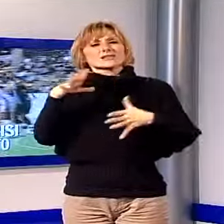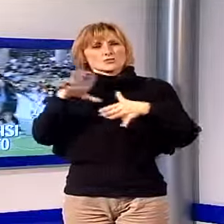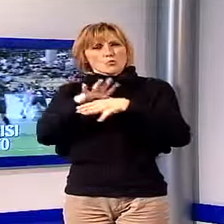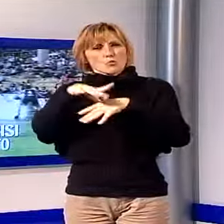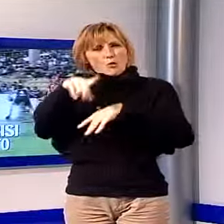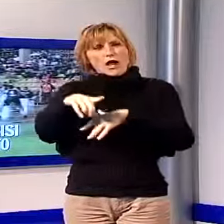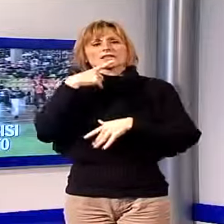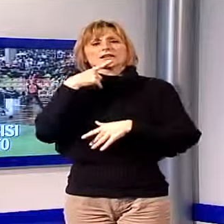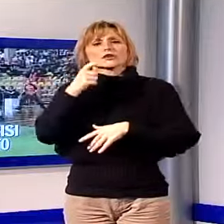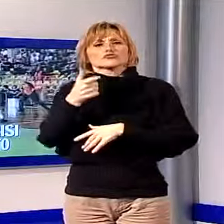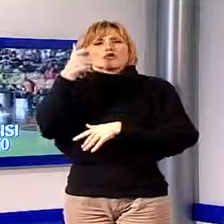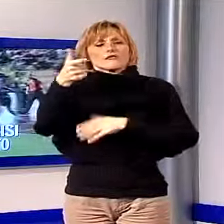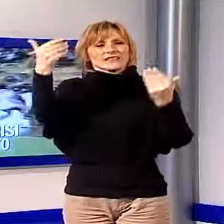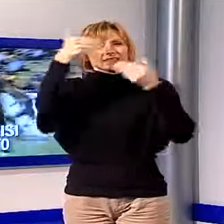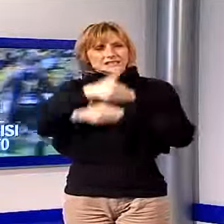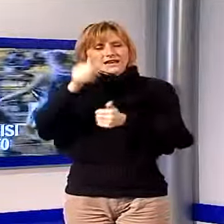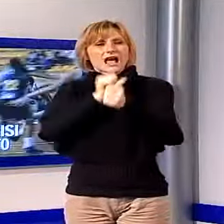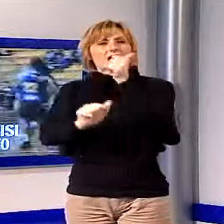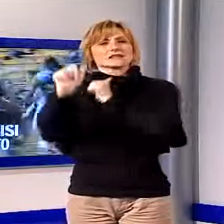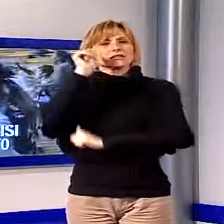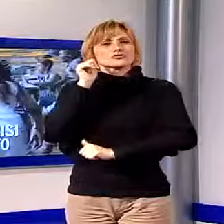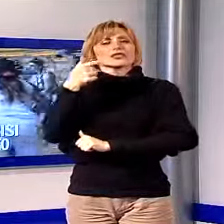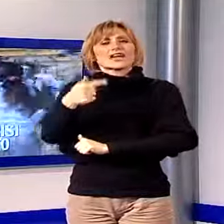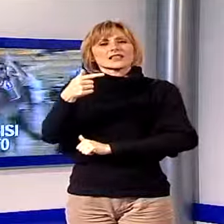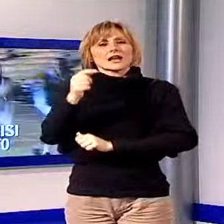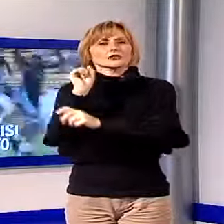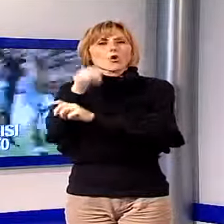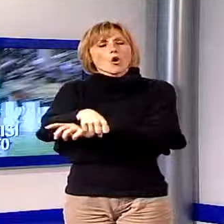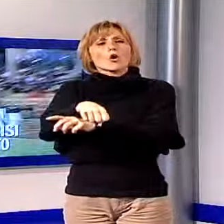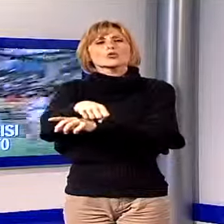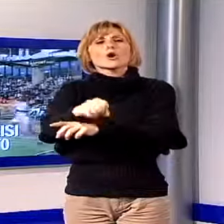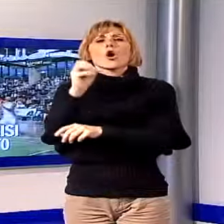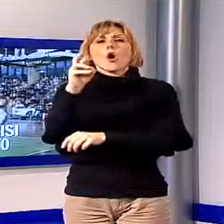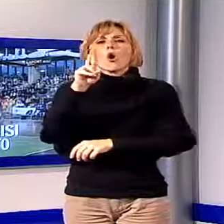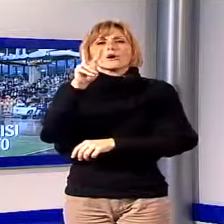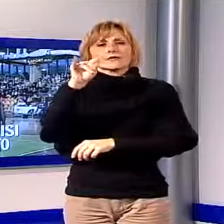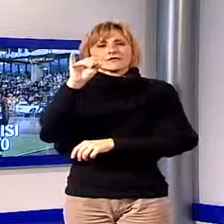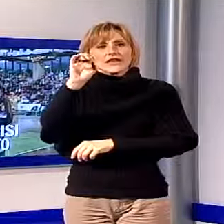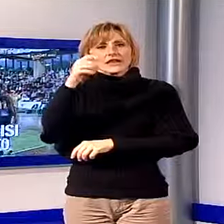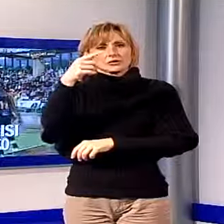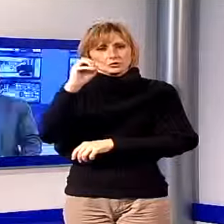alla riscossa giovedì sera nell'anticipo del Palatagliate contro l'Azzurra Orvieto.